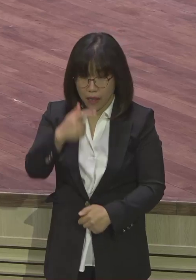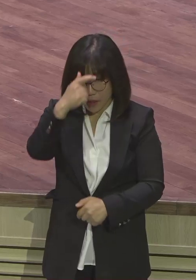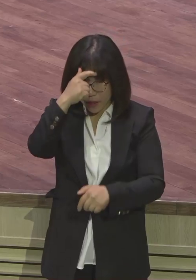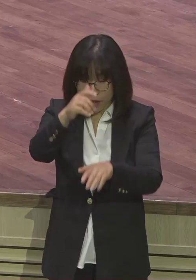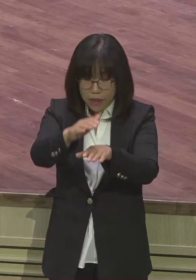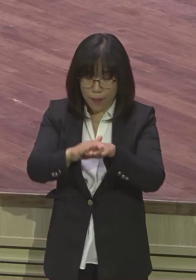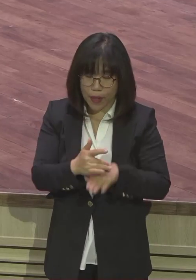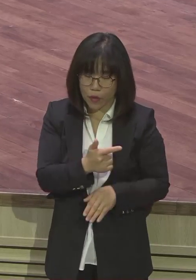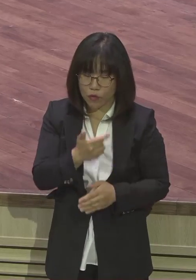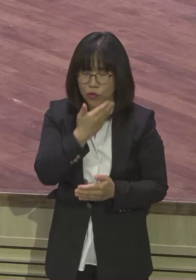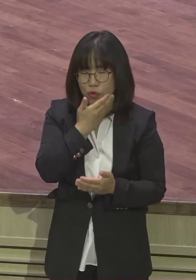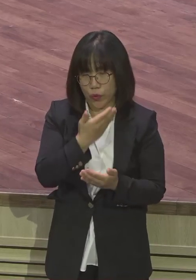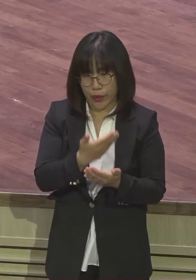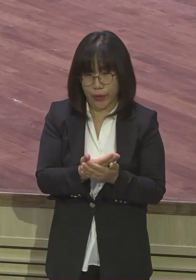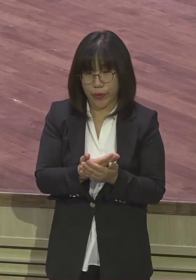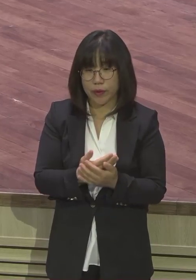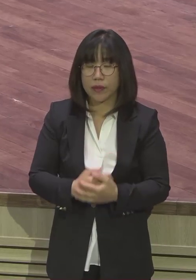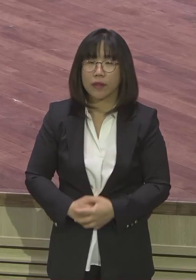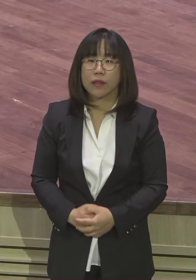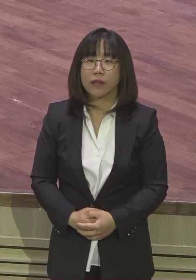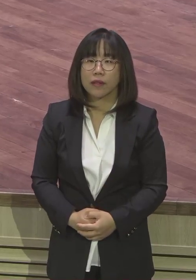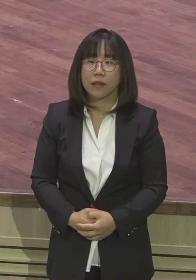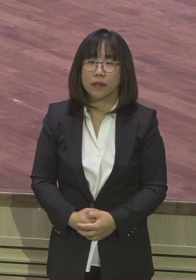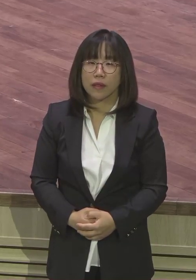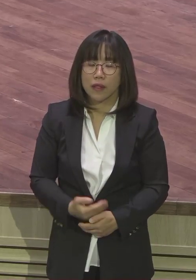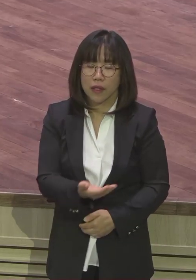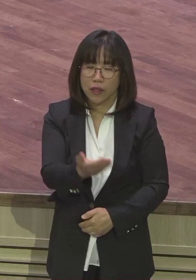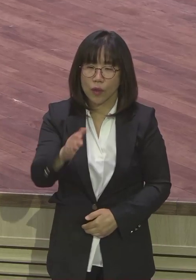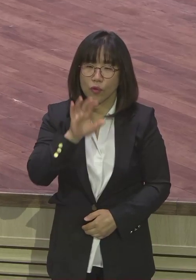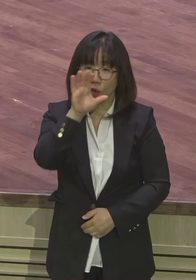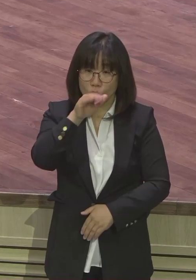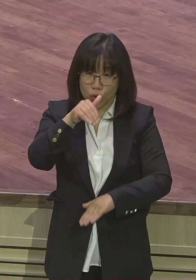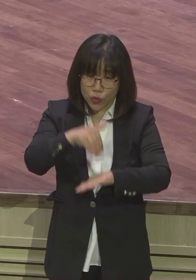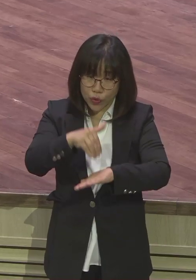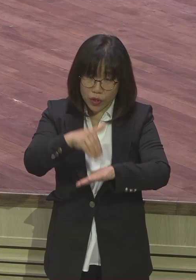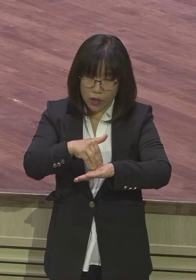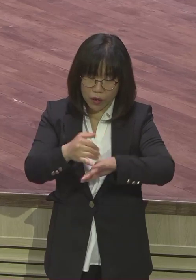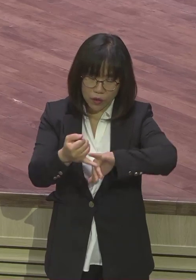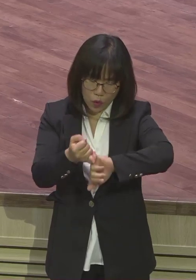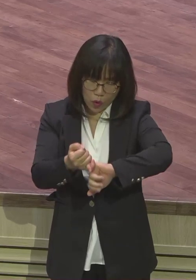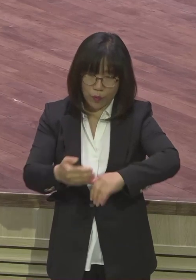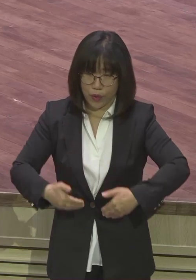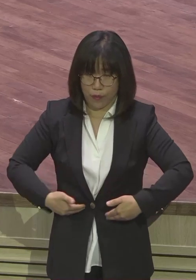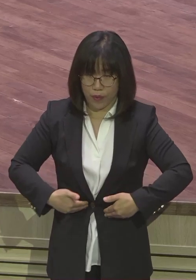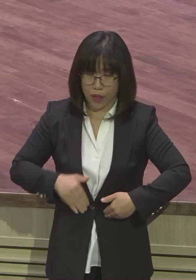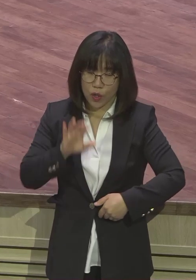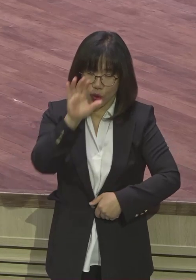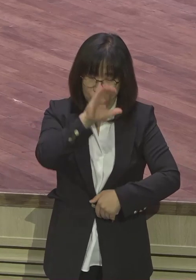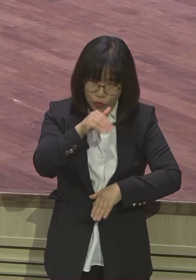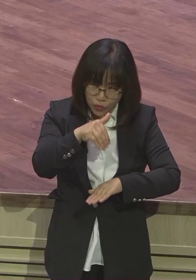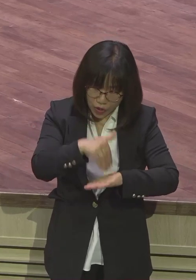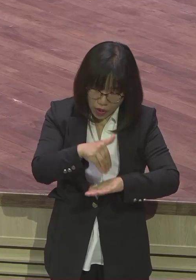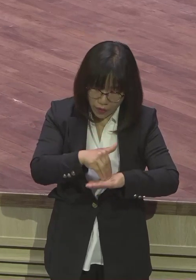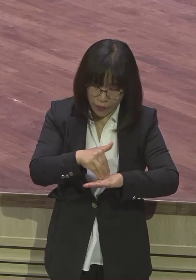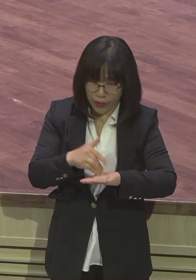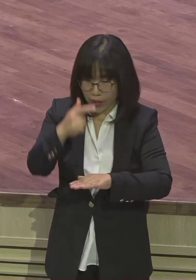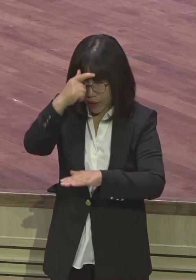예배 그래서 훈련이 중요해요 훈련 받고 예배 받으면요 여러분 자꾸 건강해져요